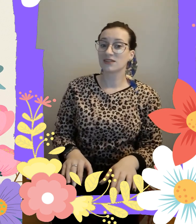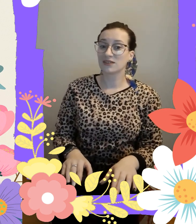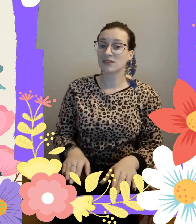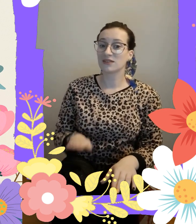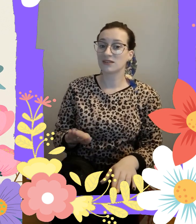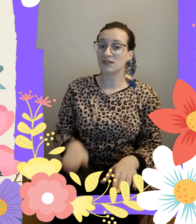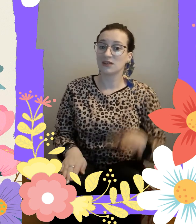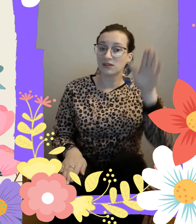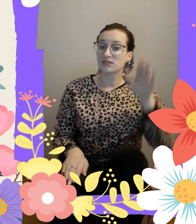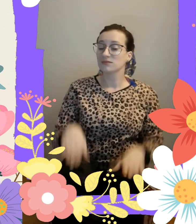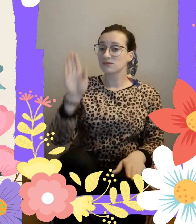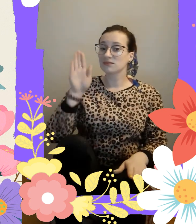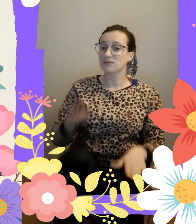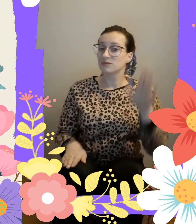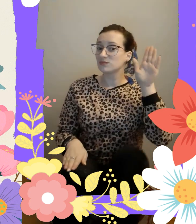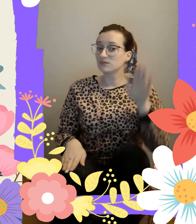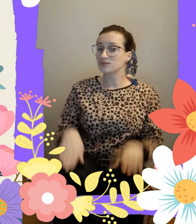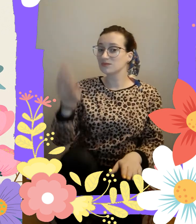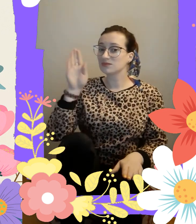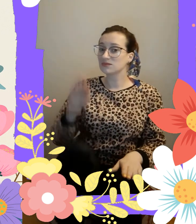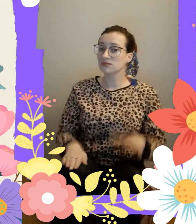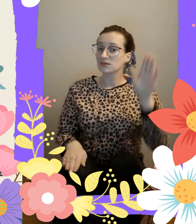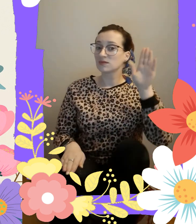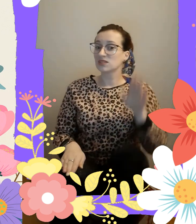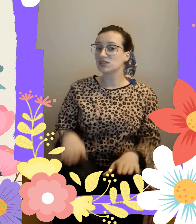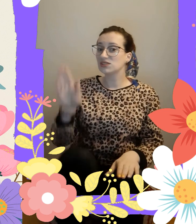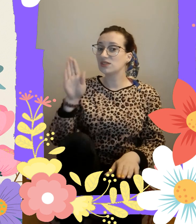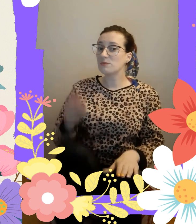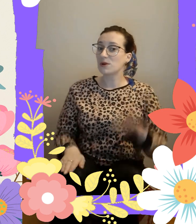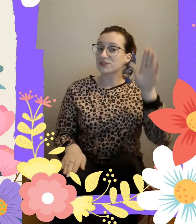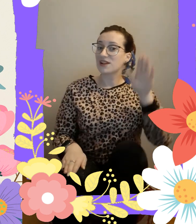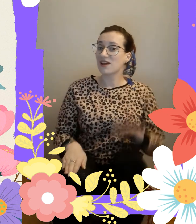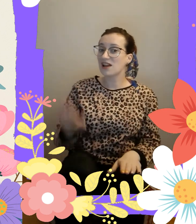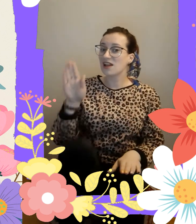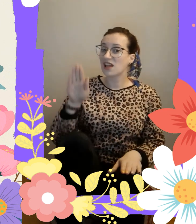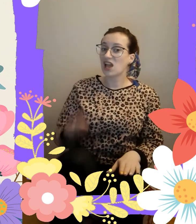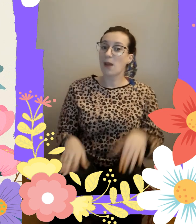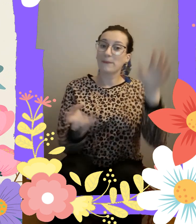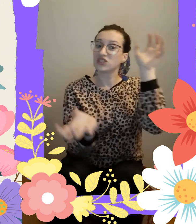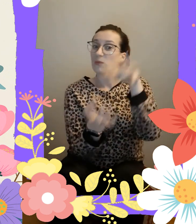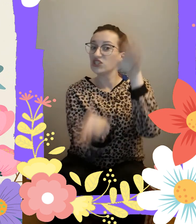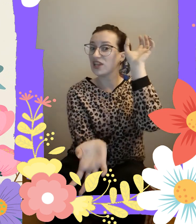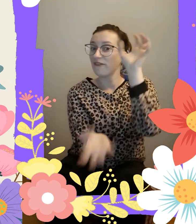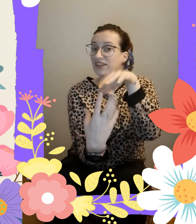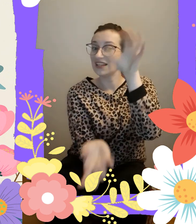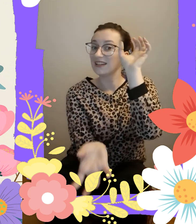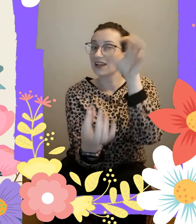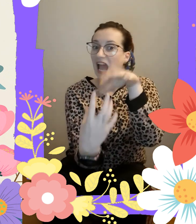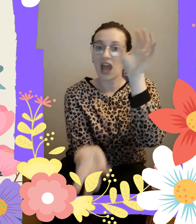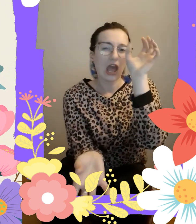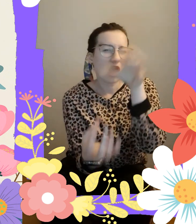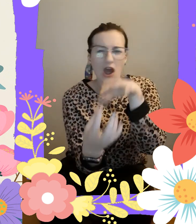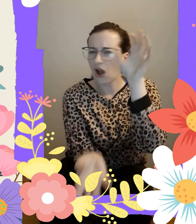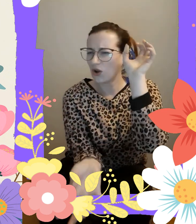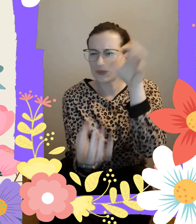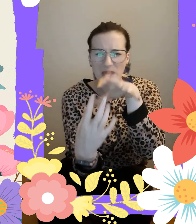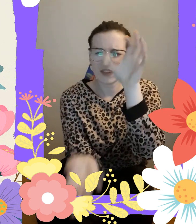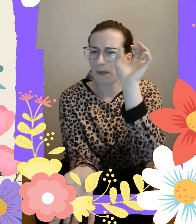Bo tak jak w bajkach zdarzyć się może, że przyjdzie wilk o pewnej